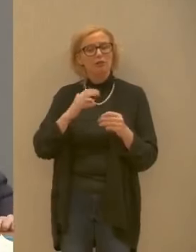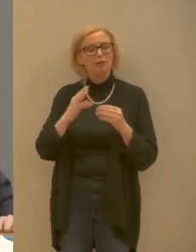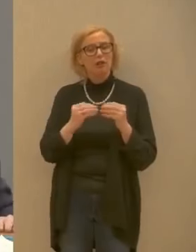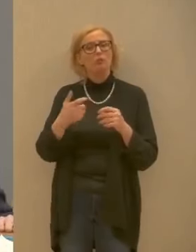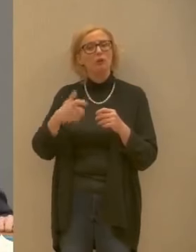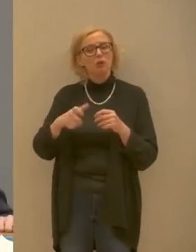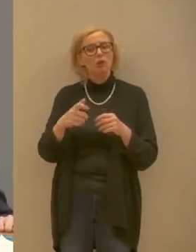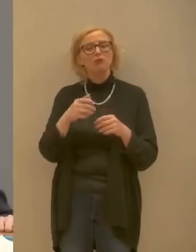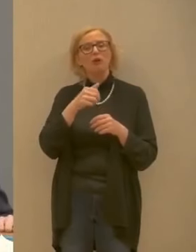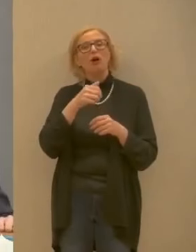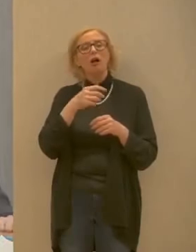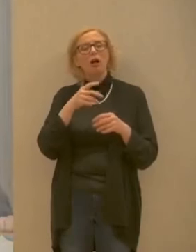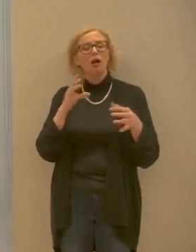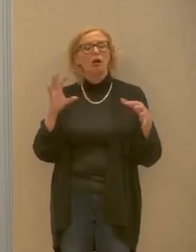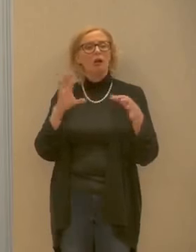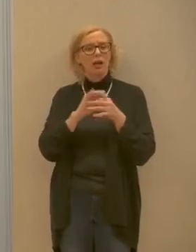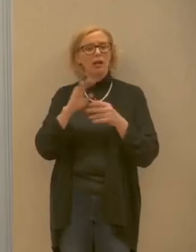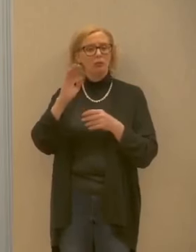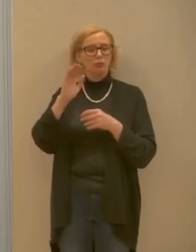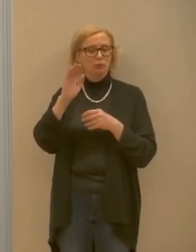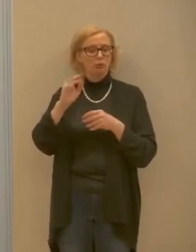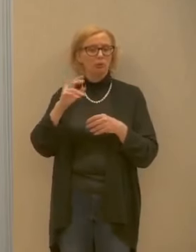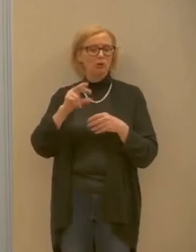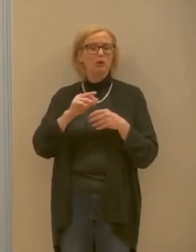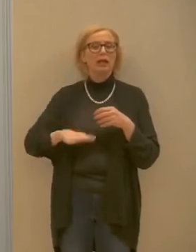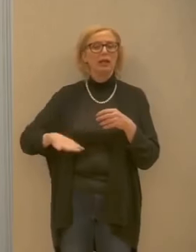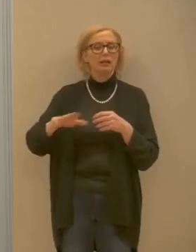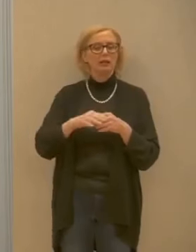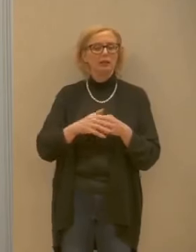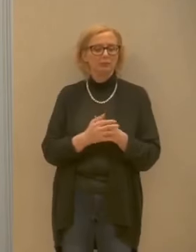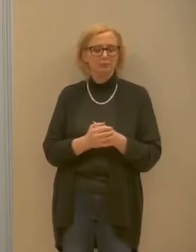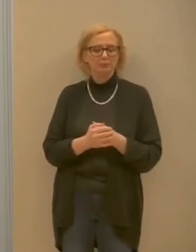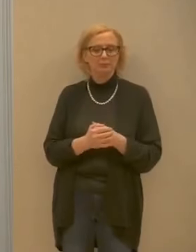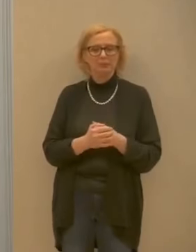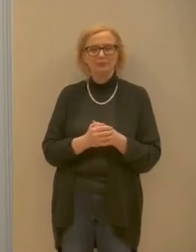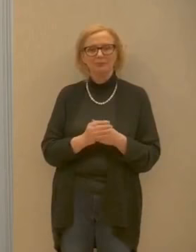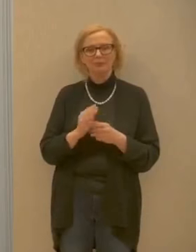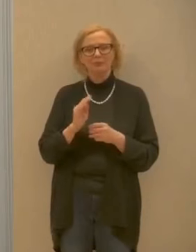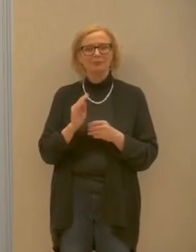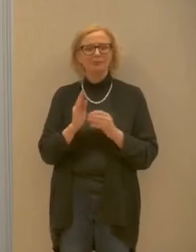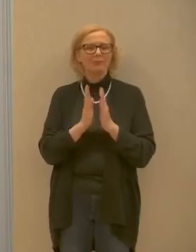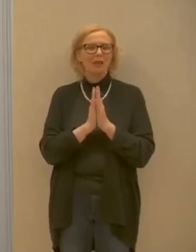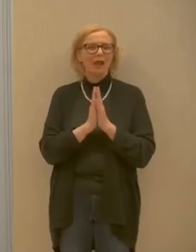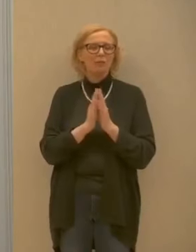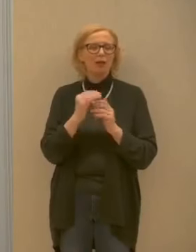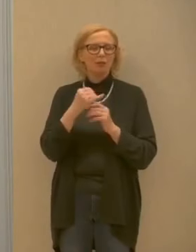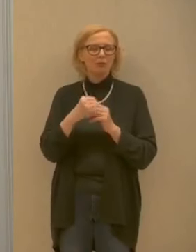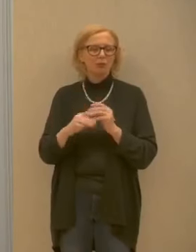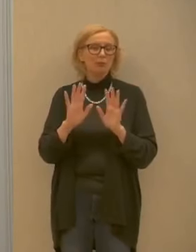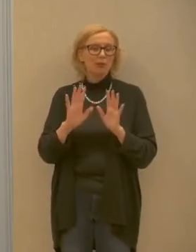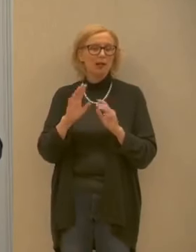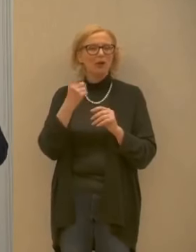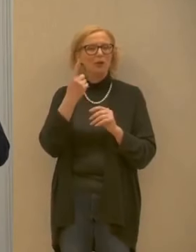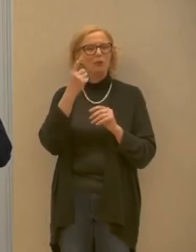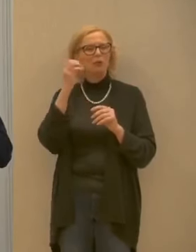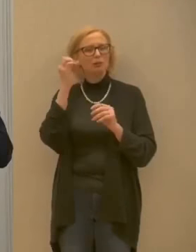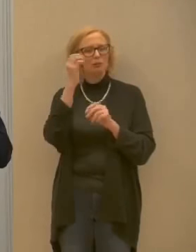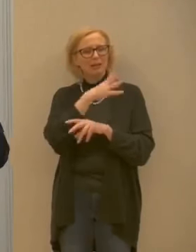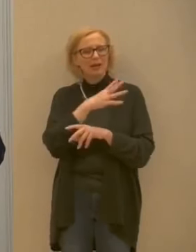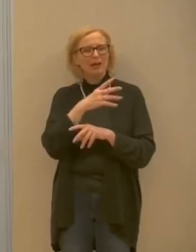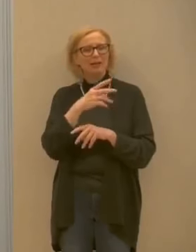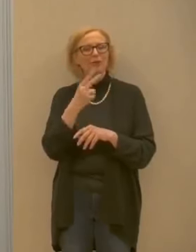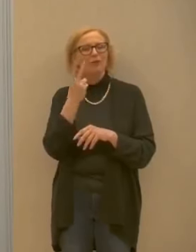nostro Trentino bene allora con quest'ultimo appello mi sono dimenticato una cosa però importante perché vedo il dottor